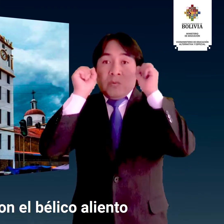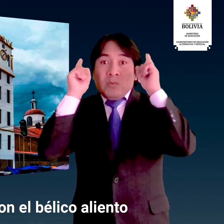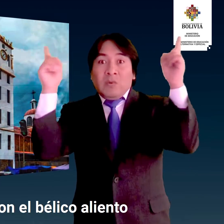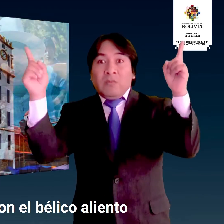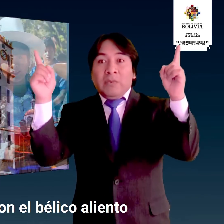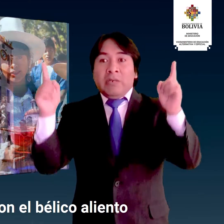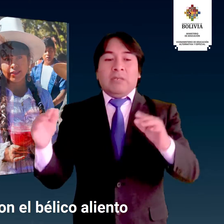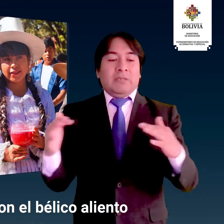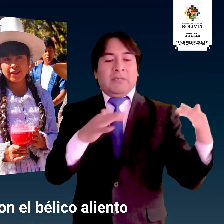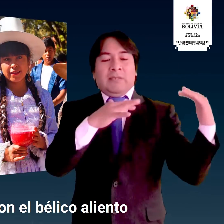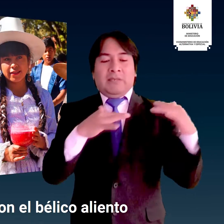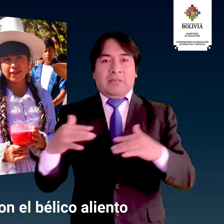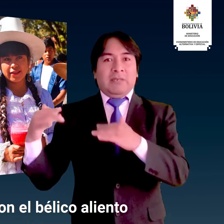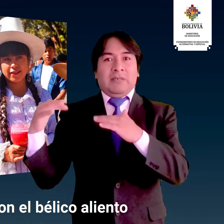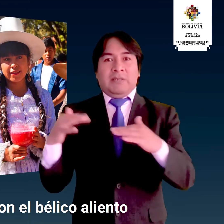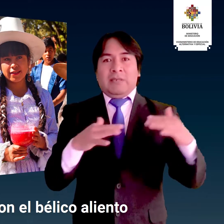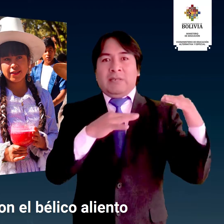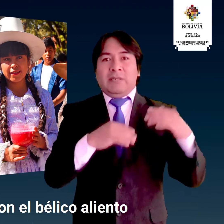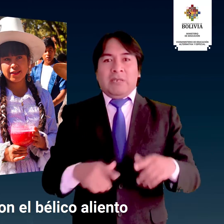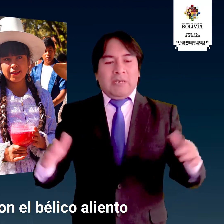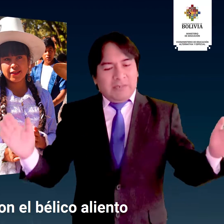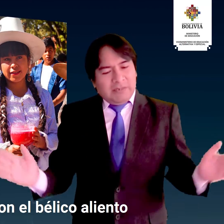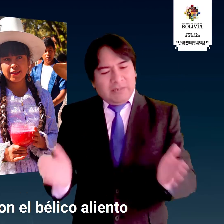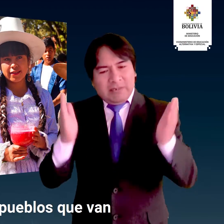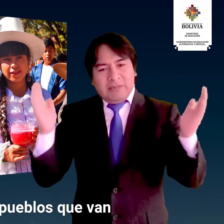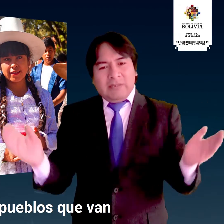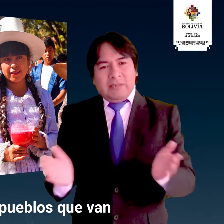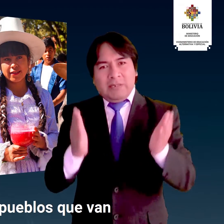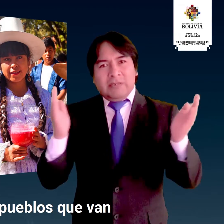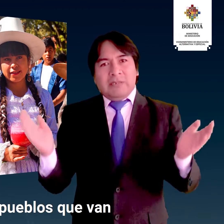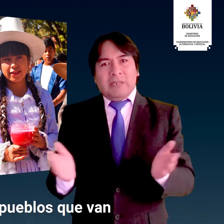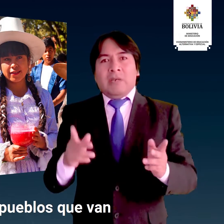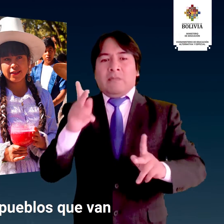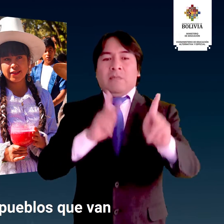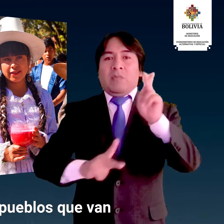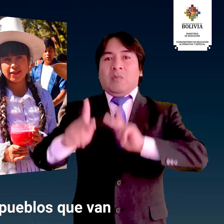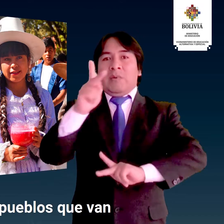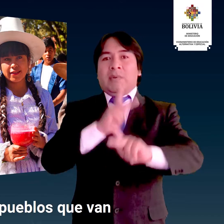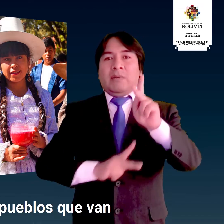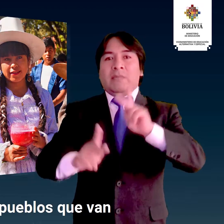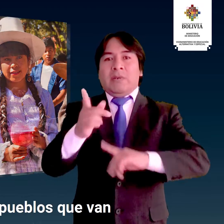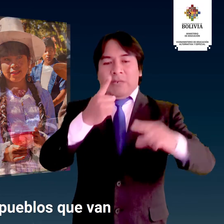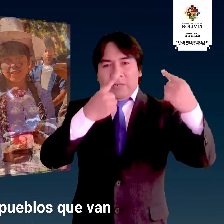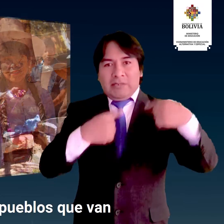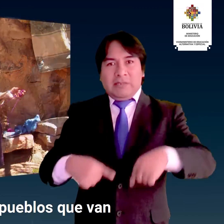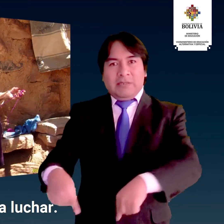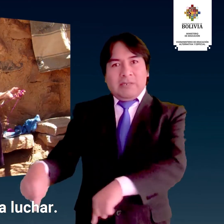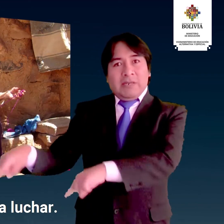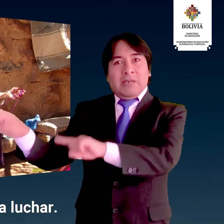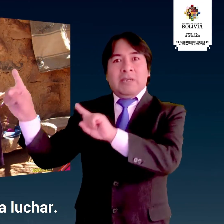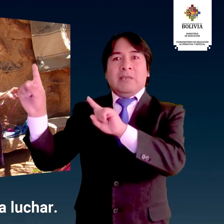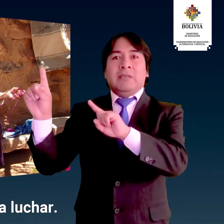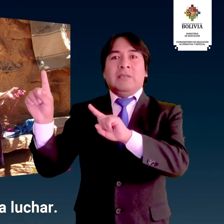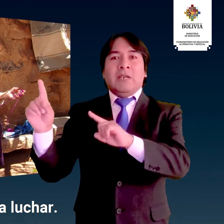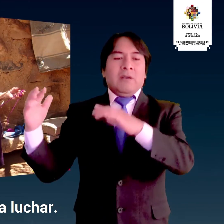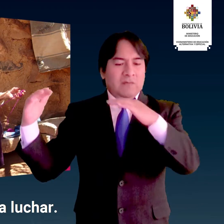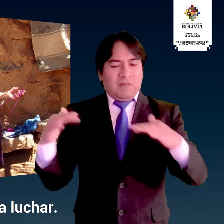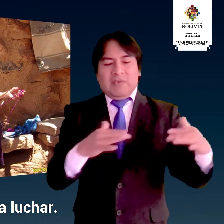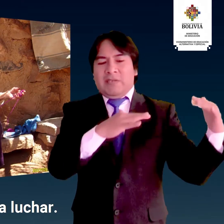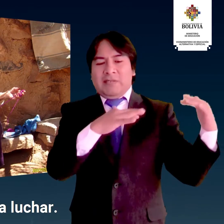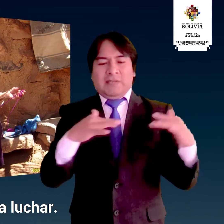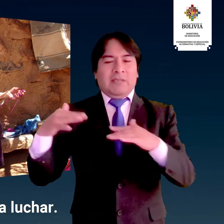el peligro aliento De cien pueblos que van a